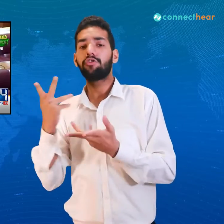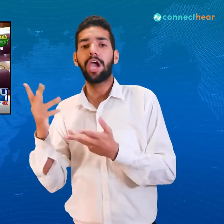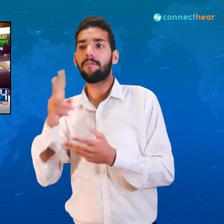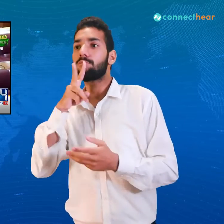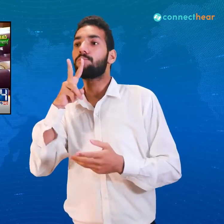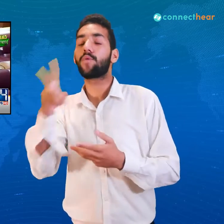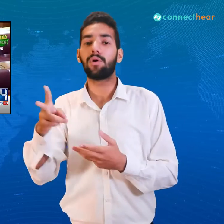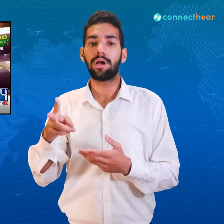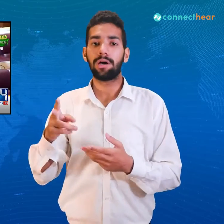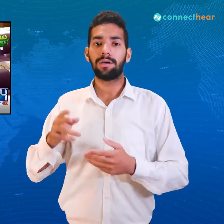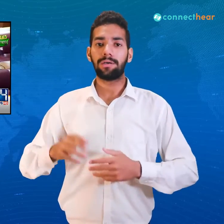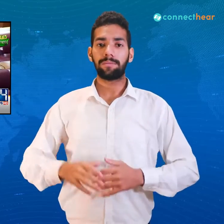سپیچ کرتے ہیں فرمایا